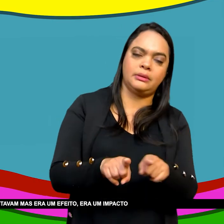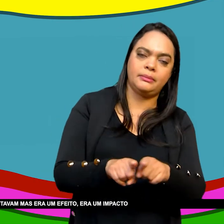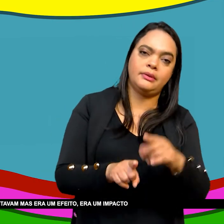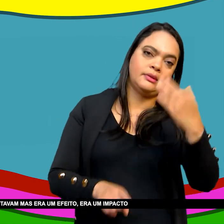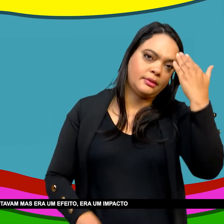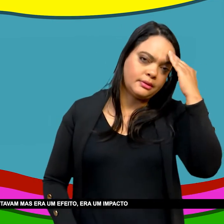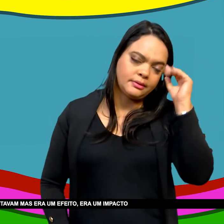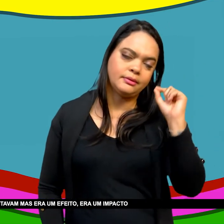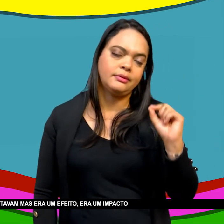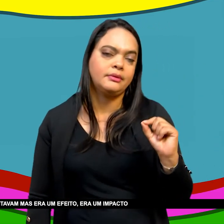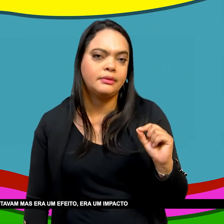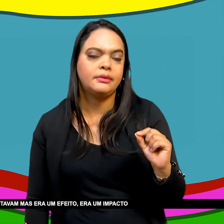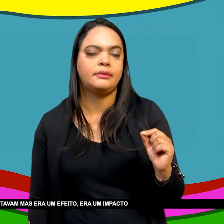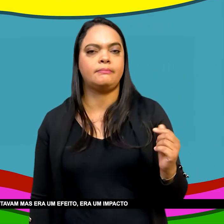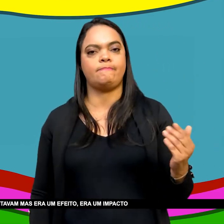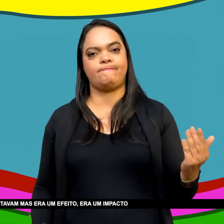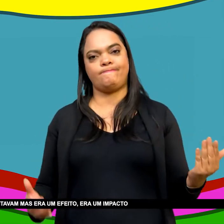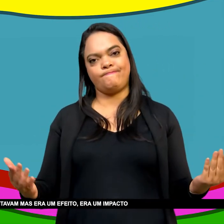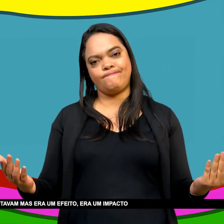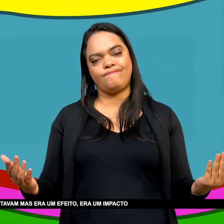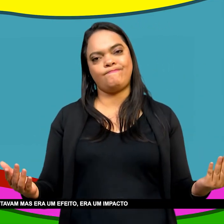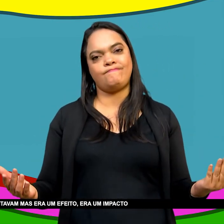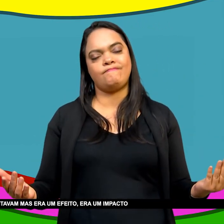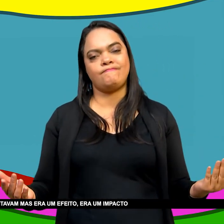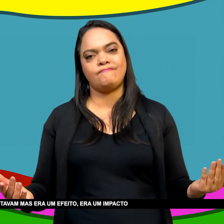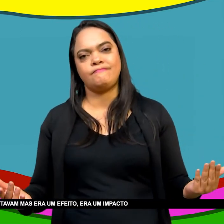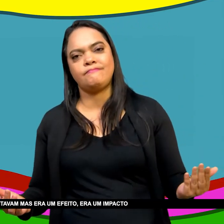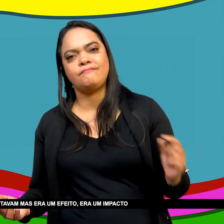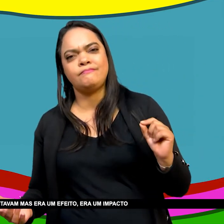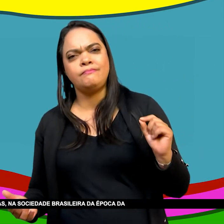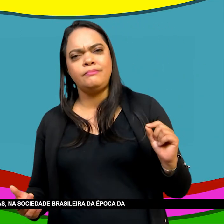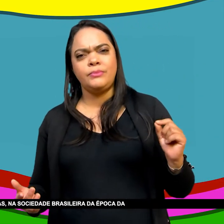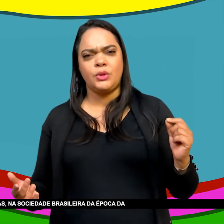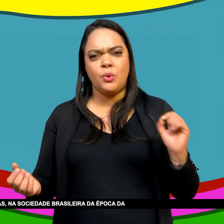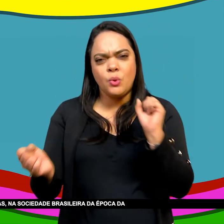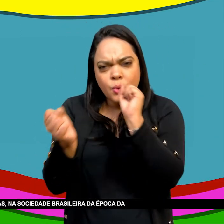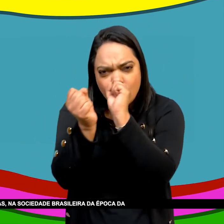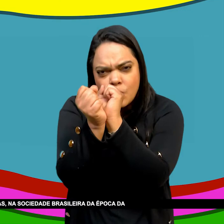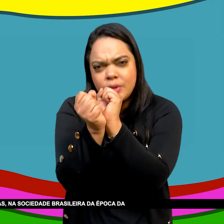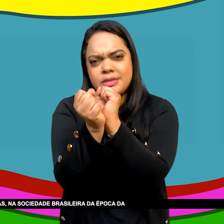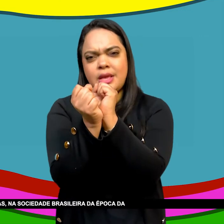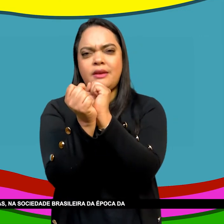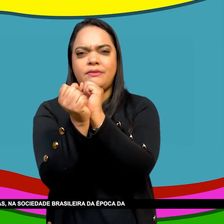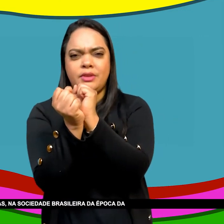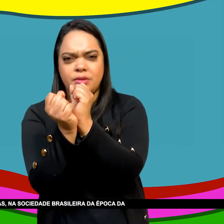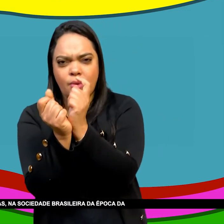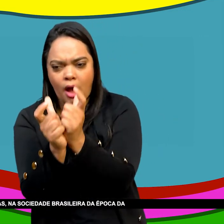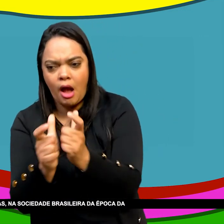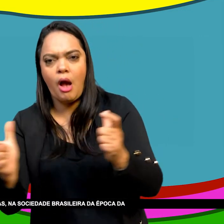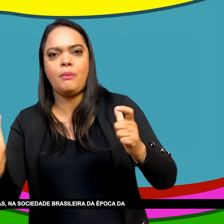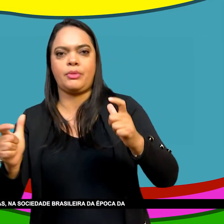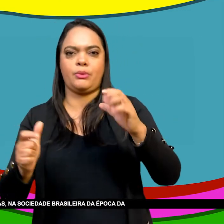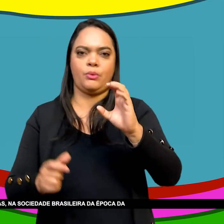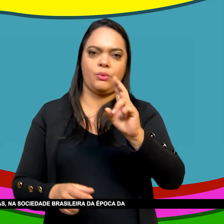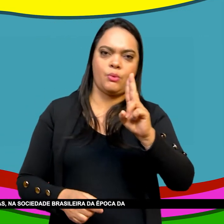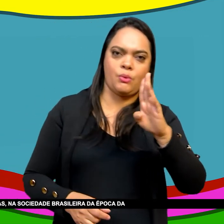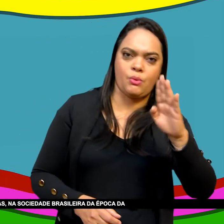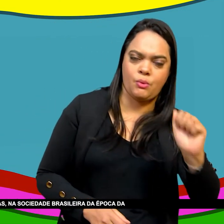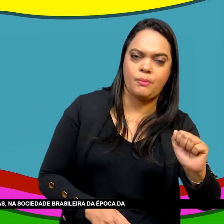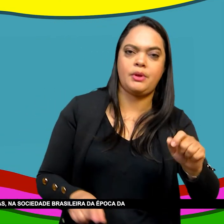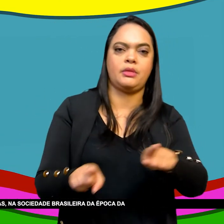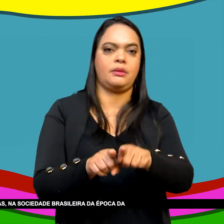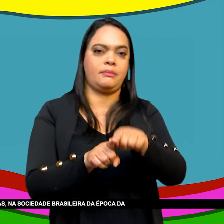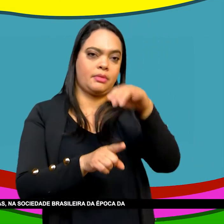Outros não Explicitavam Mas era um efeito Era um impacto Muito grande Pelo que eu concluí Nas minhas pesquisas